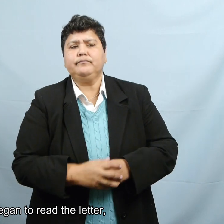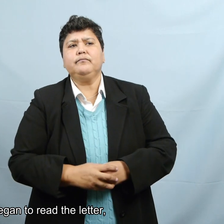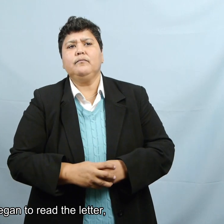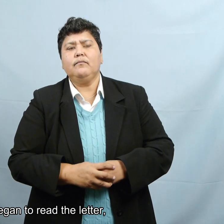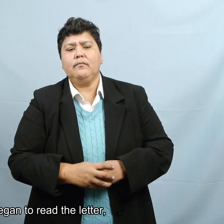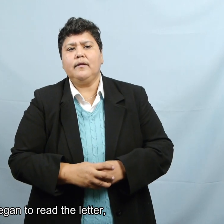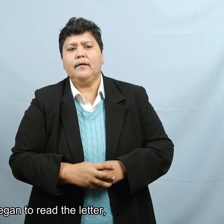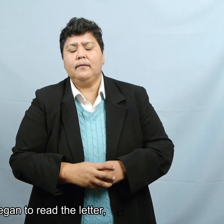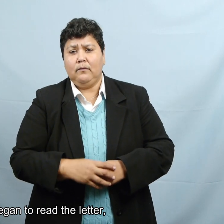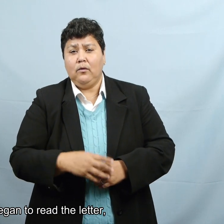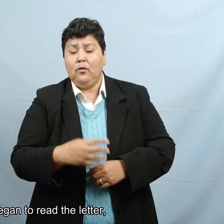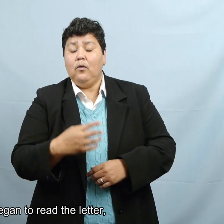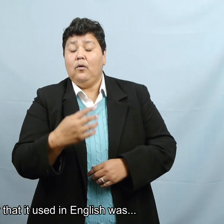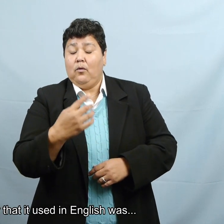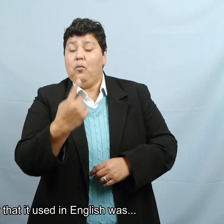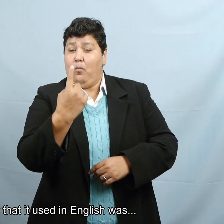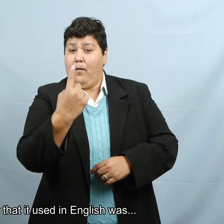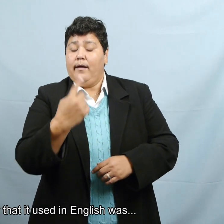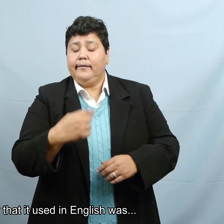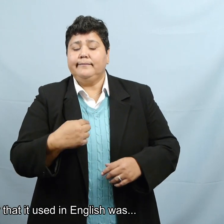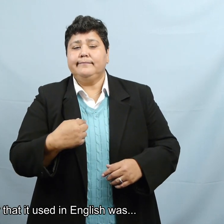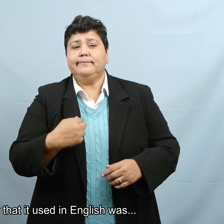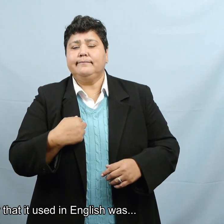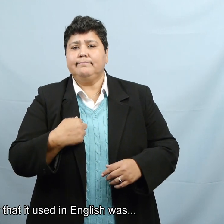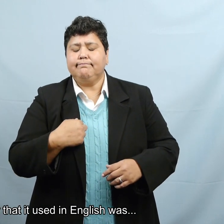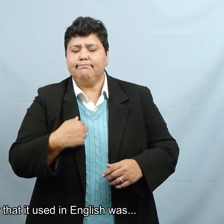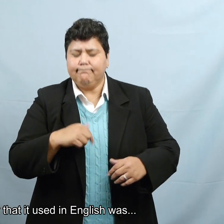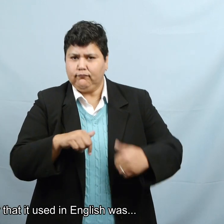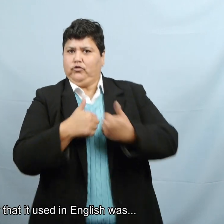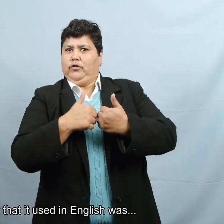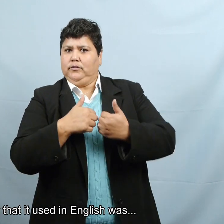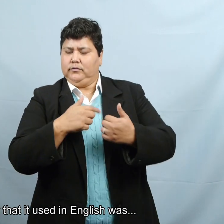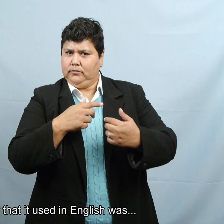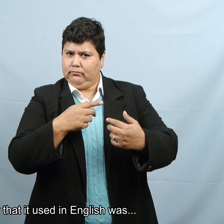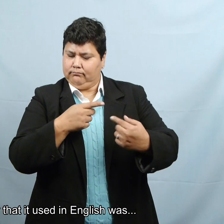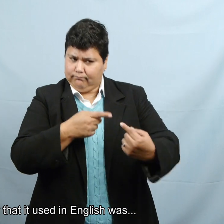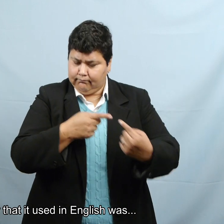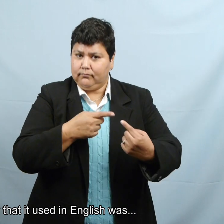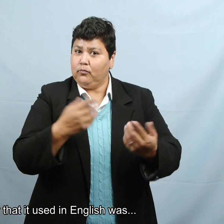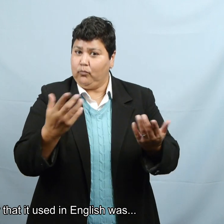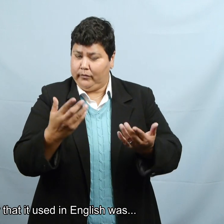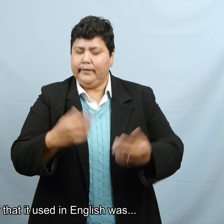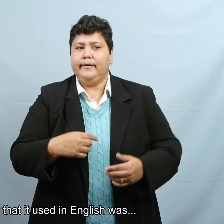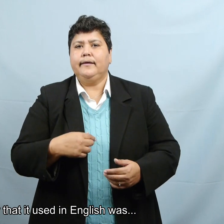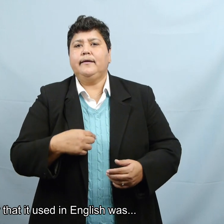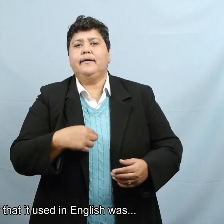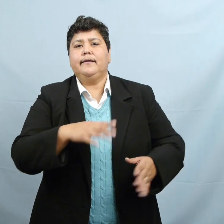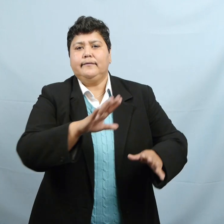comencé a leer la carta, la terminología que utilizaba en el inglés era